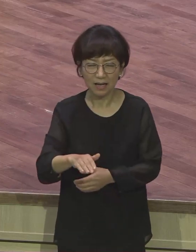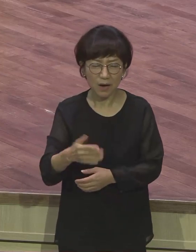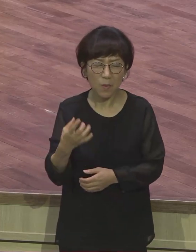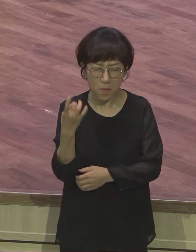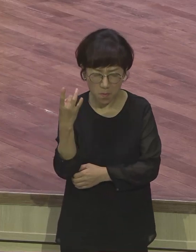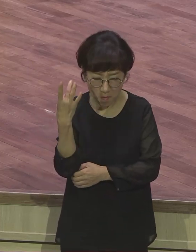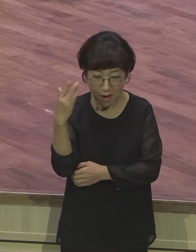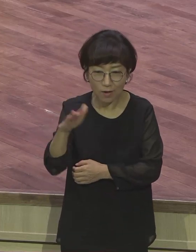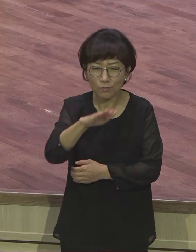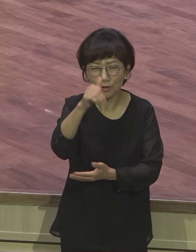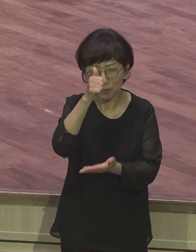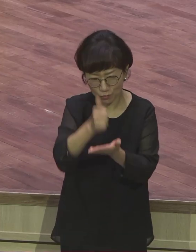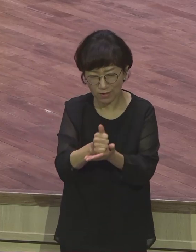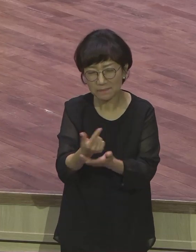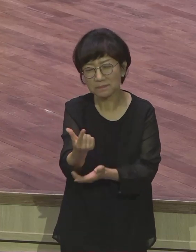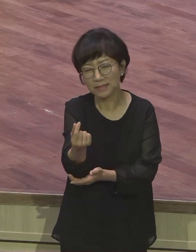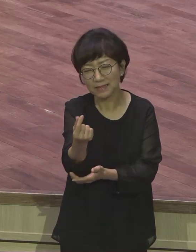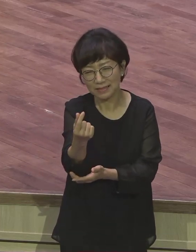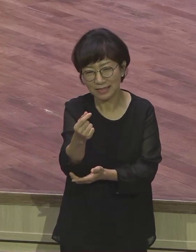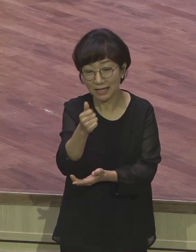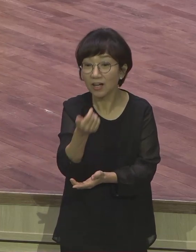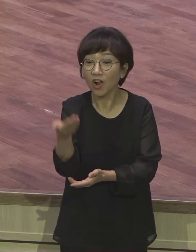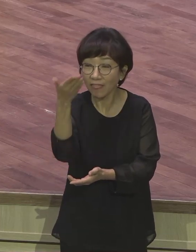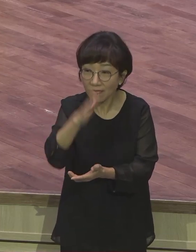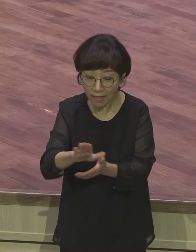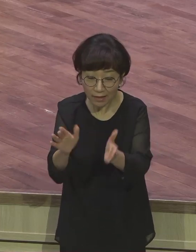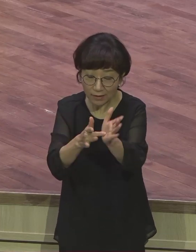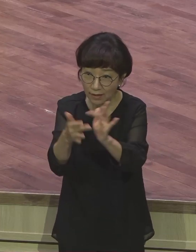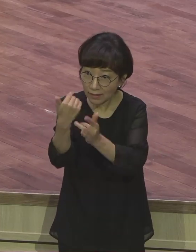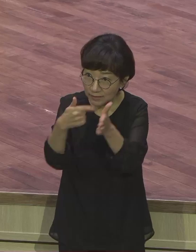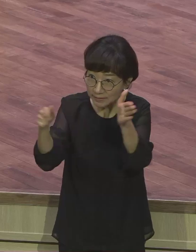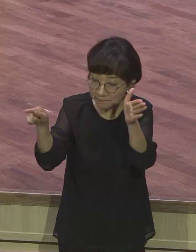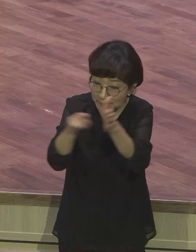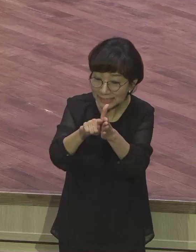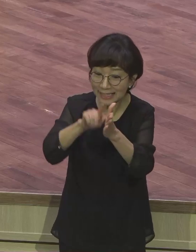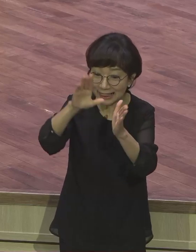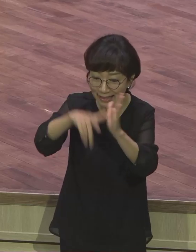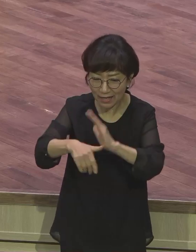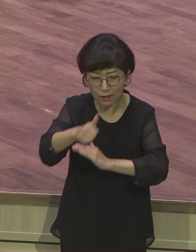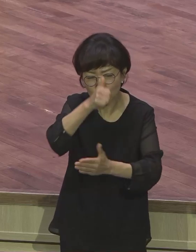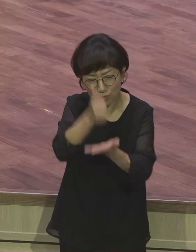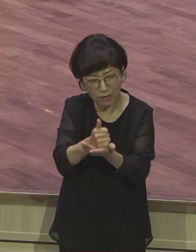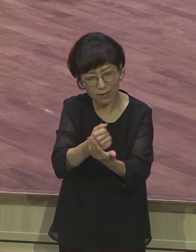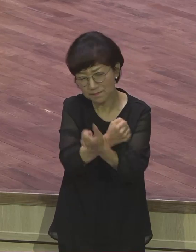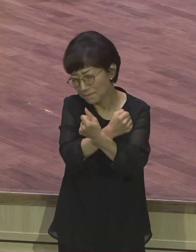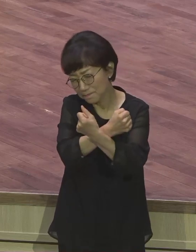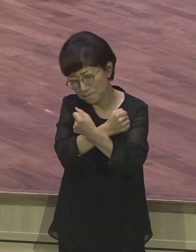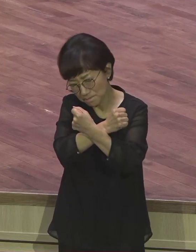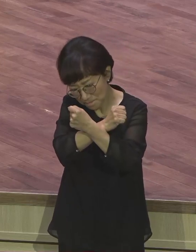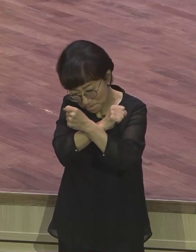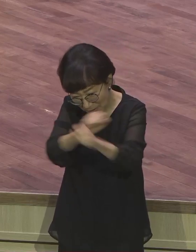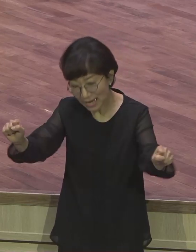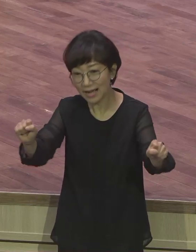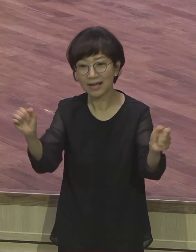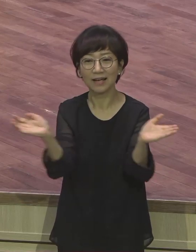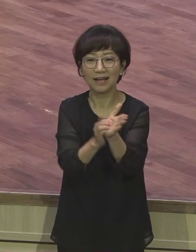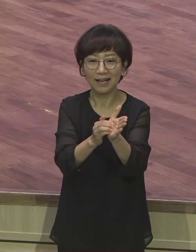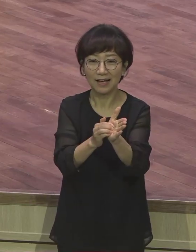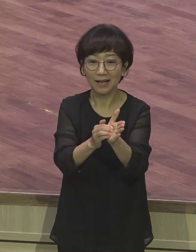잘되면 어느 누구도 예수 믿는 순간에 다 해결받았기 때문에 어느 누구도 고발할 수가 없습니다.